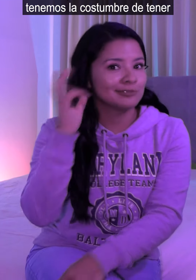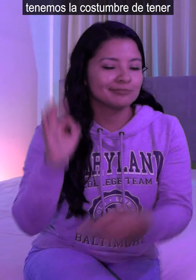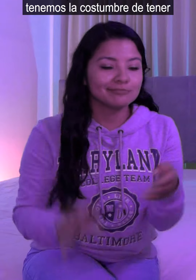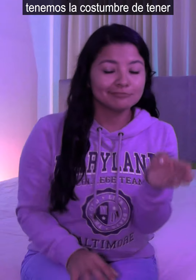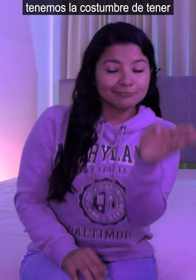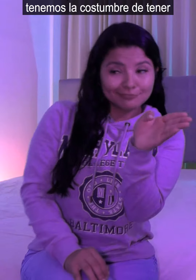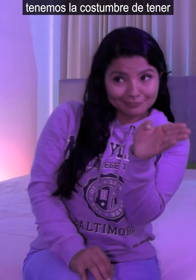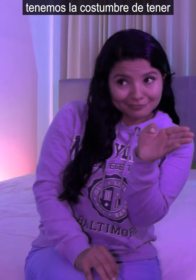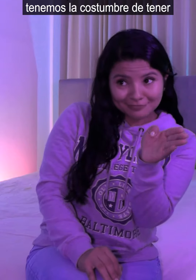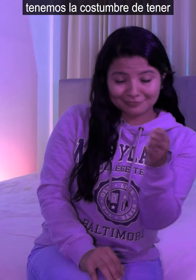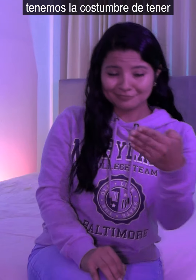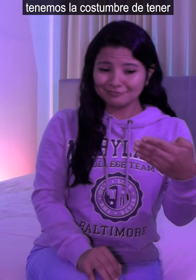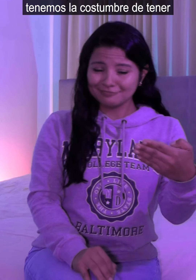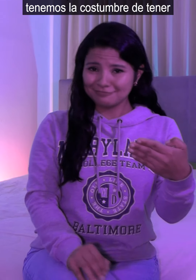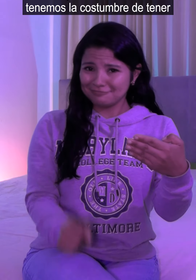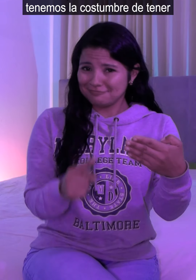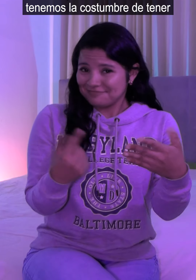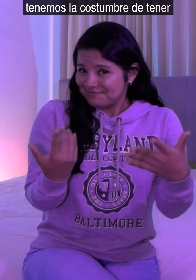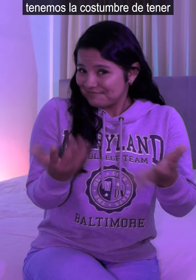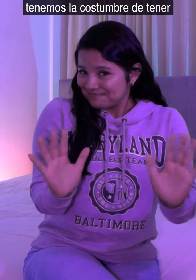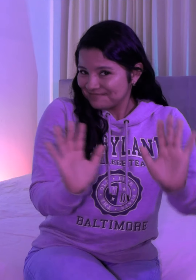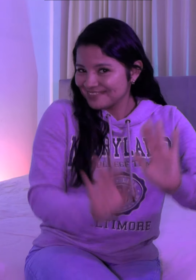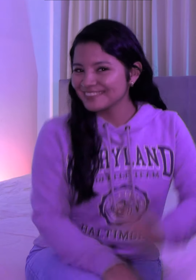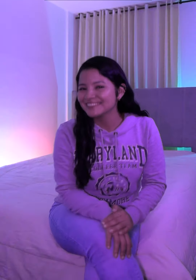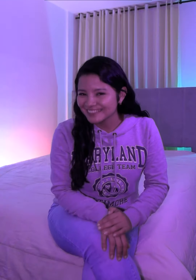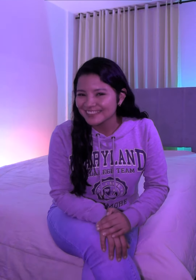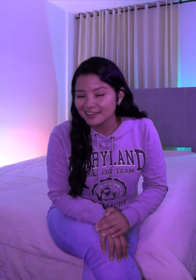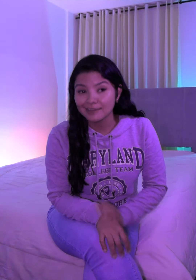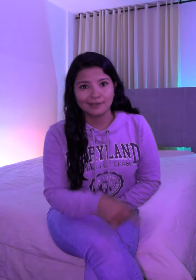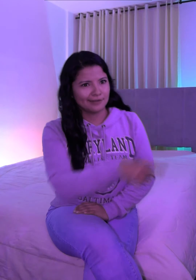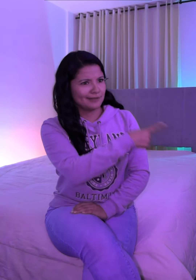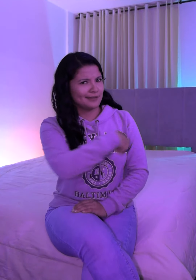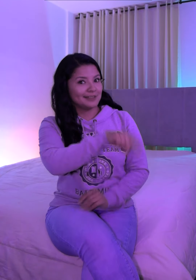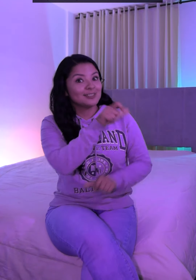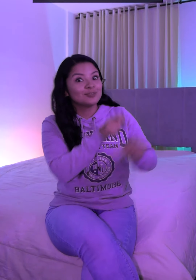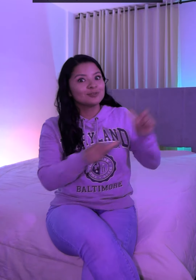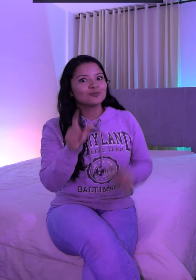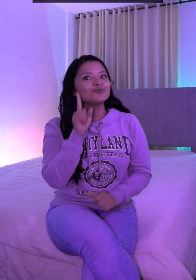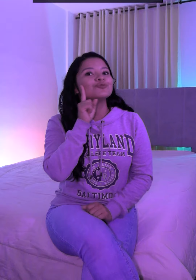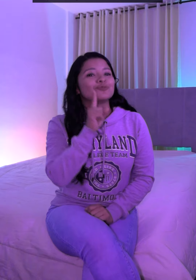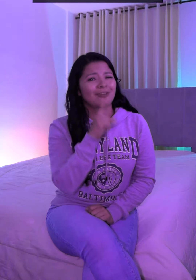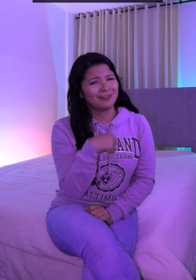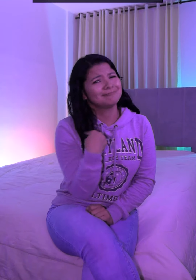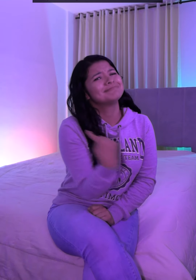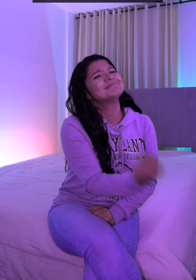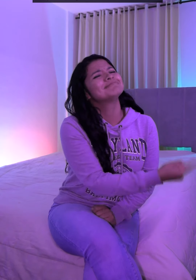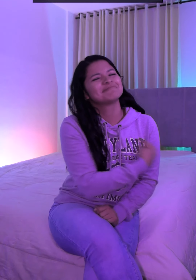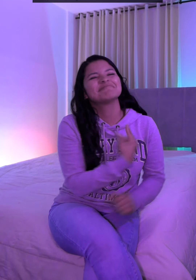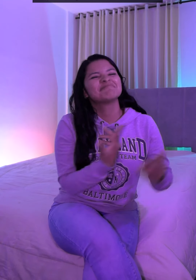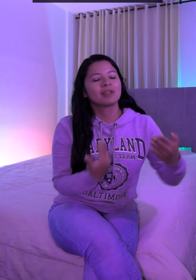sordas tenemos la costumbre de tener el volumen del celular súper bajito o sin volumen.